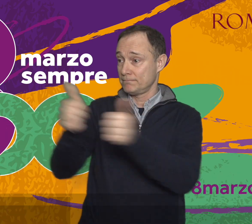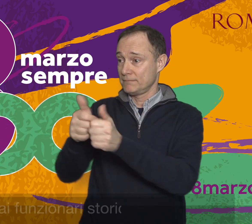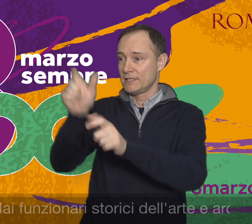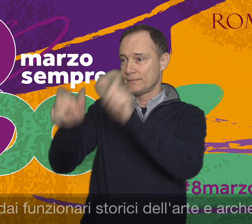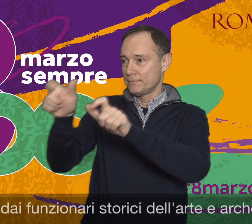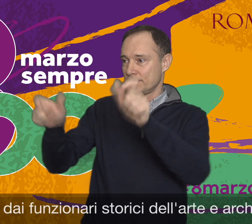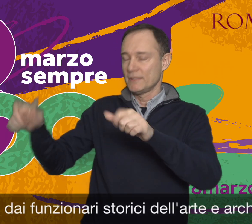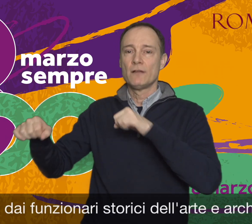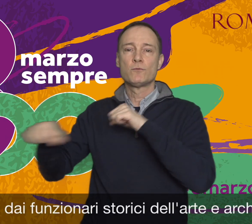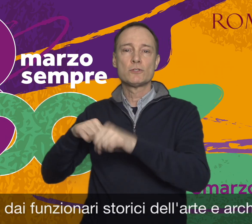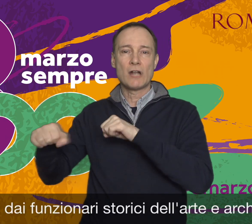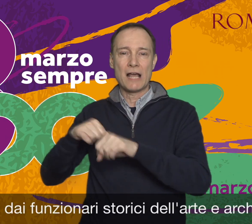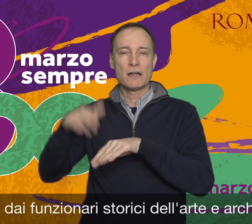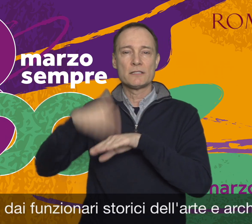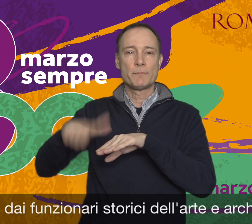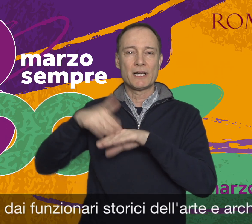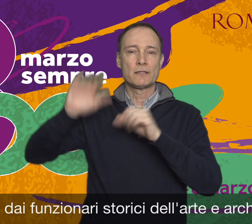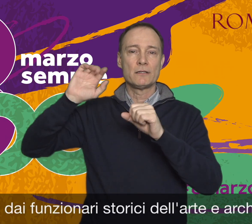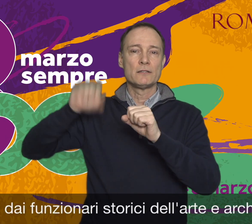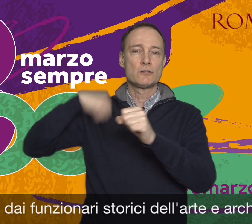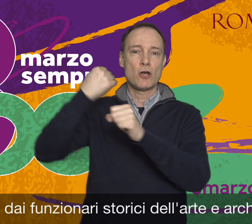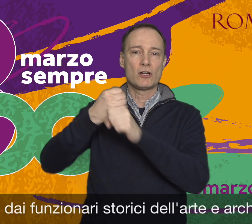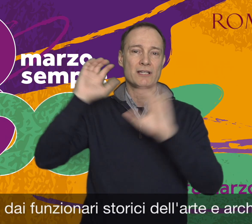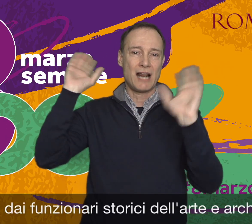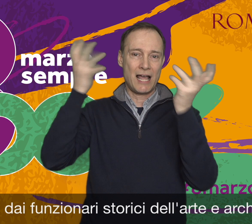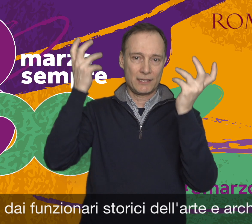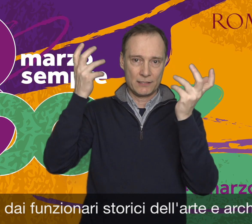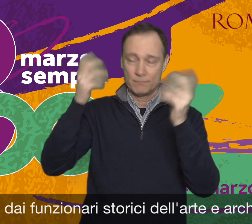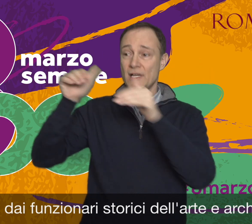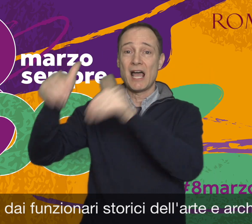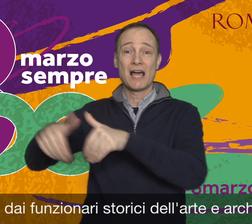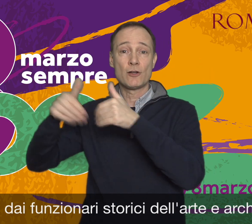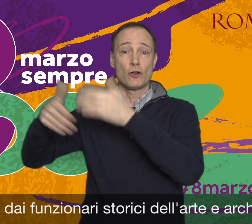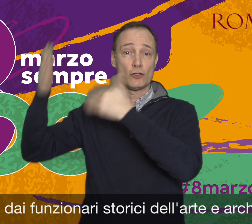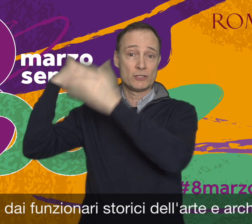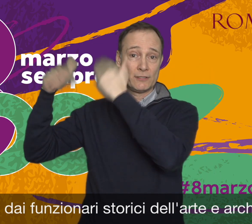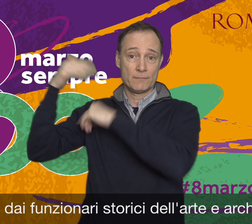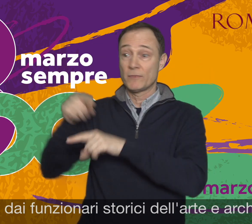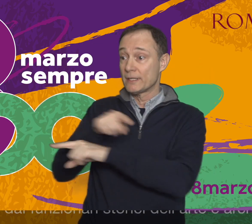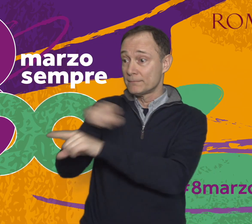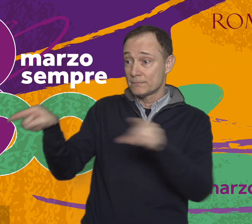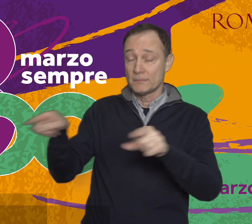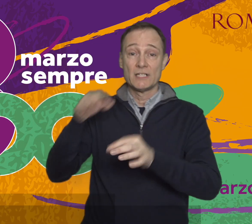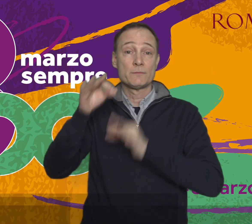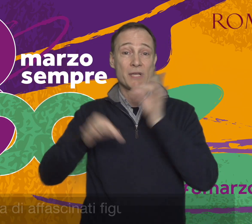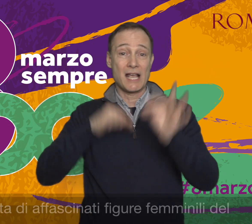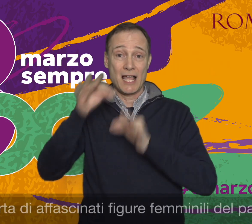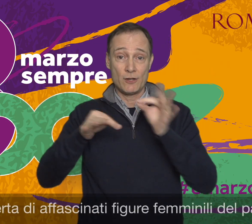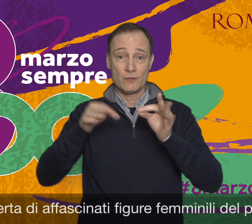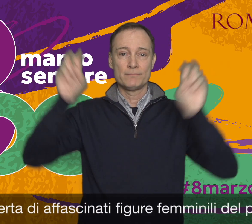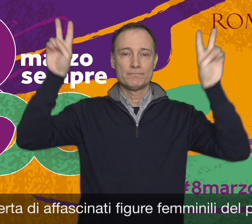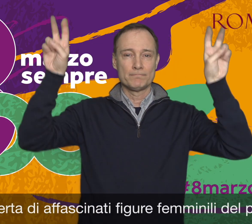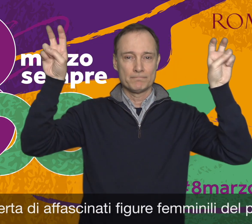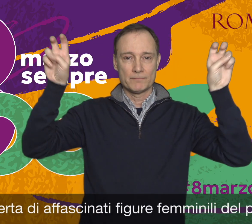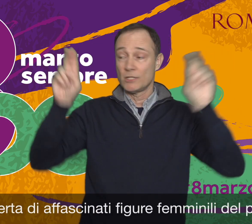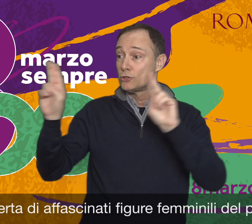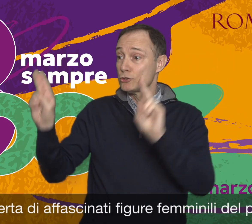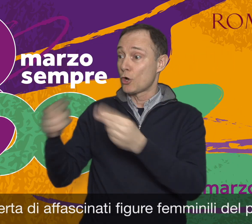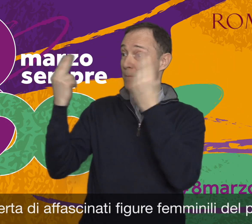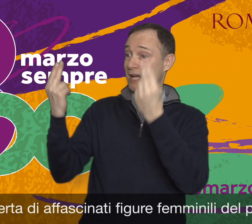con interprete Liss, condotti dai funzionari storici dell'arte e archeologi alla scoperta